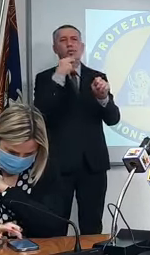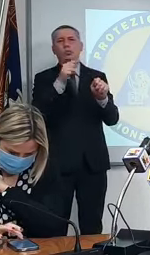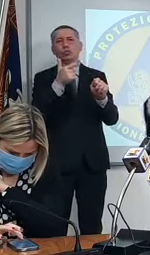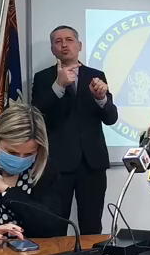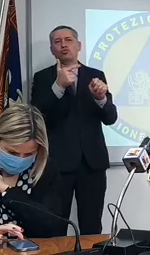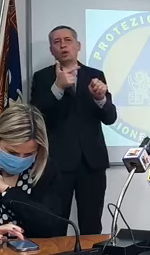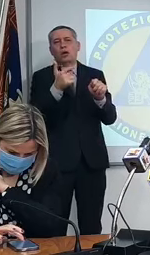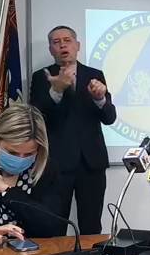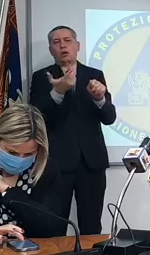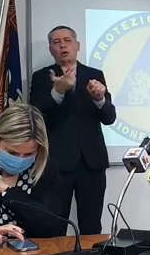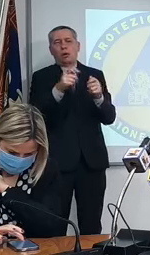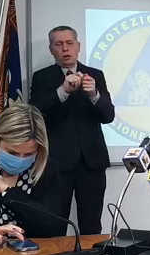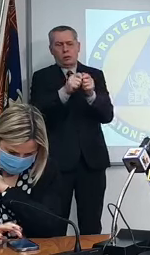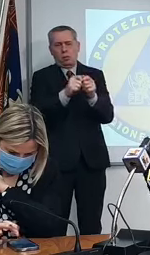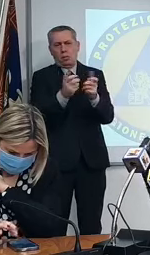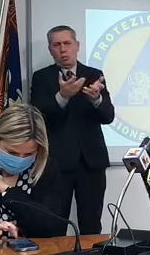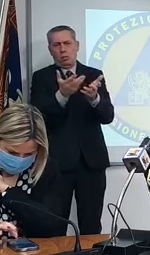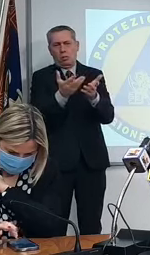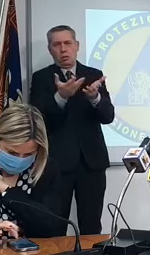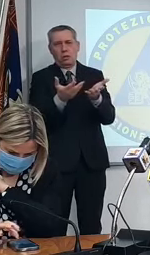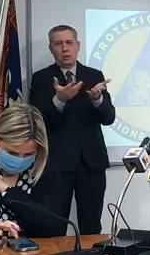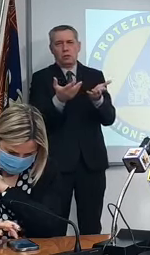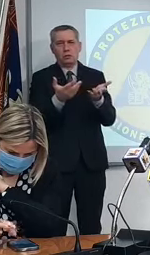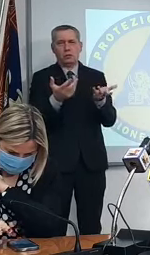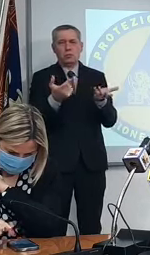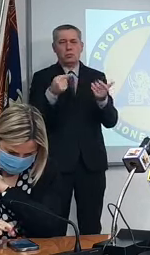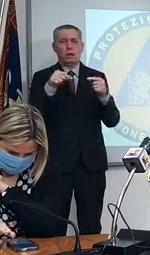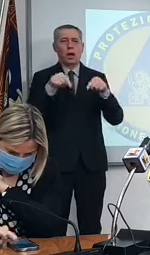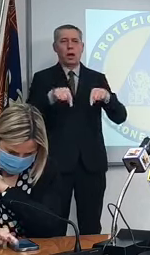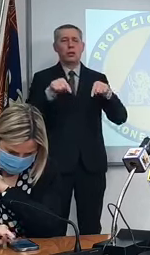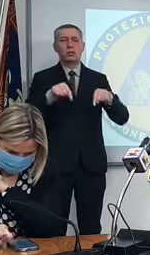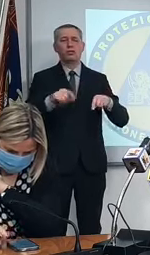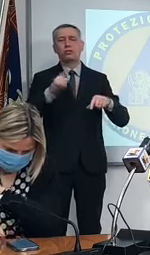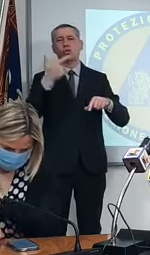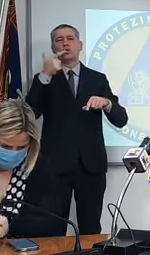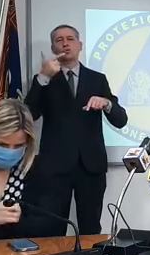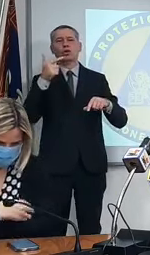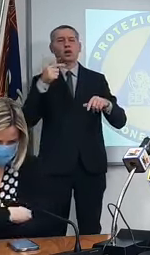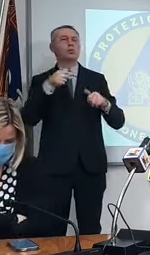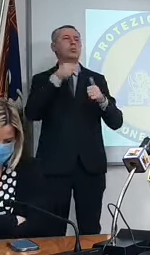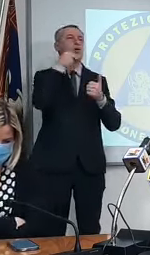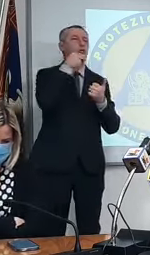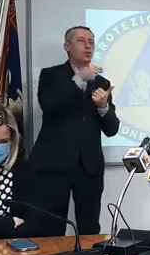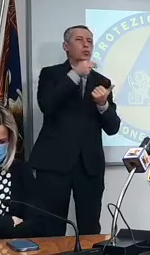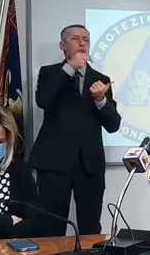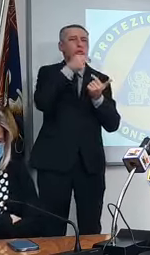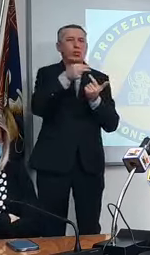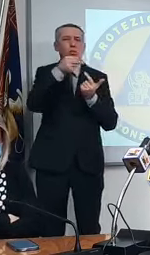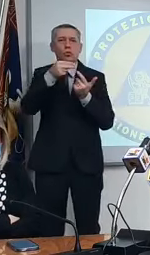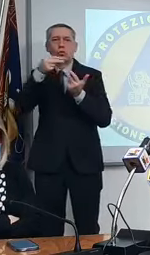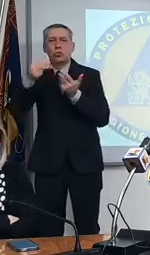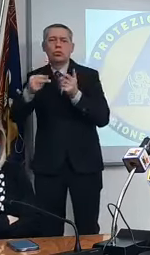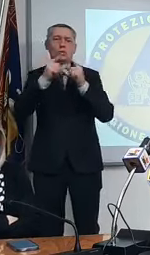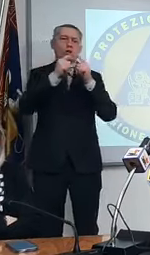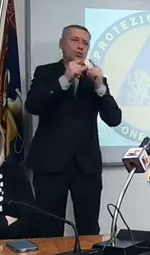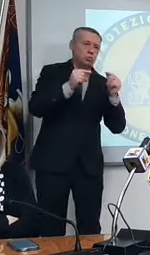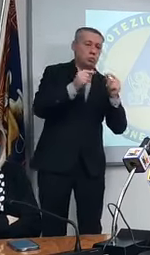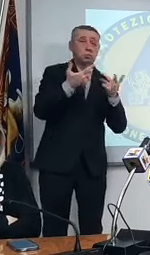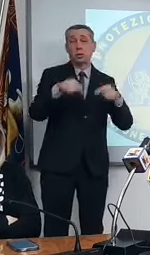sequenziazioni che troviamo ad oggi non c'è un warning per la giapponese in questo momento da noi